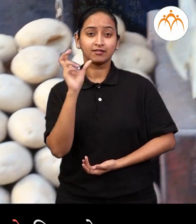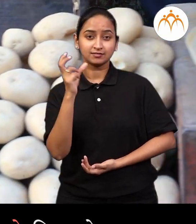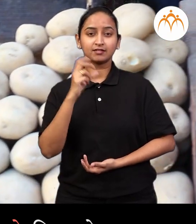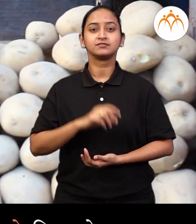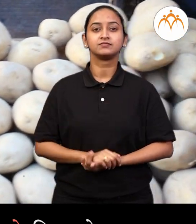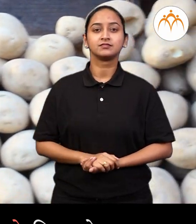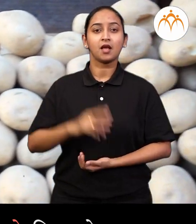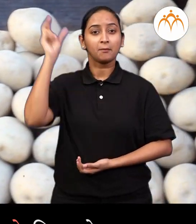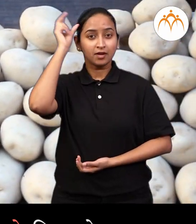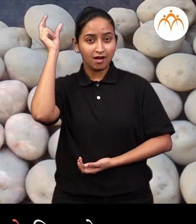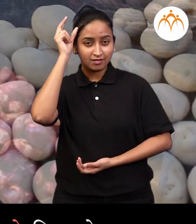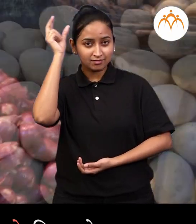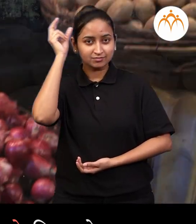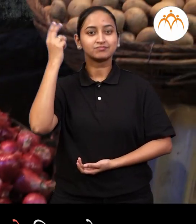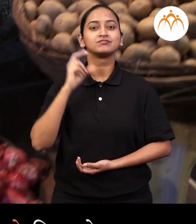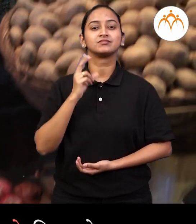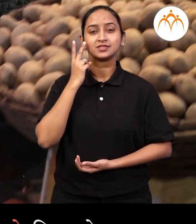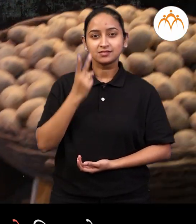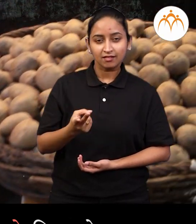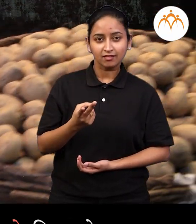आणी बटाटे दिस्तायत